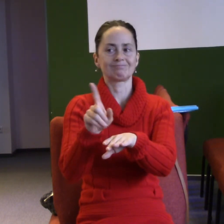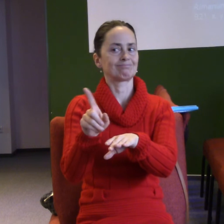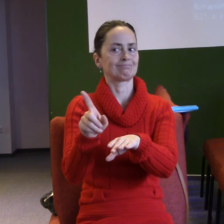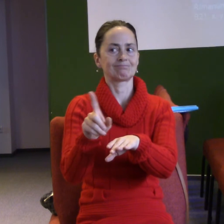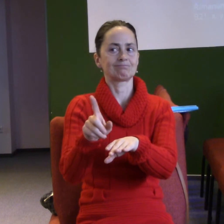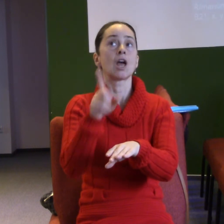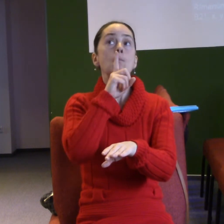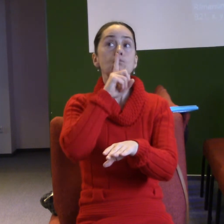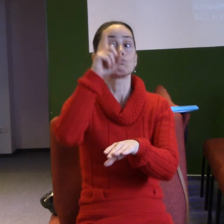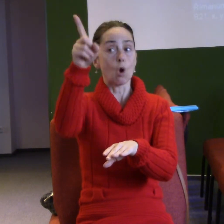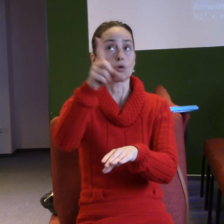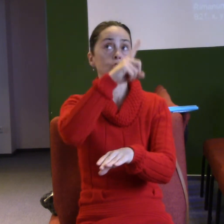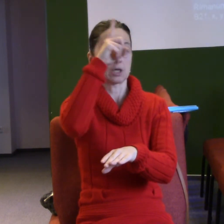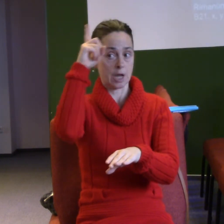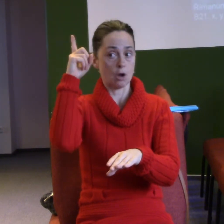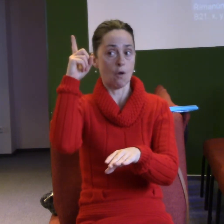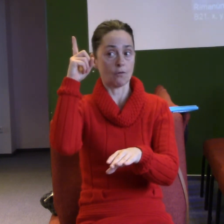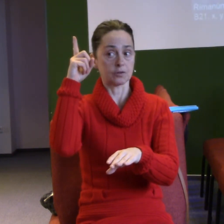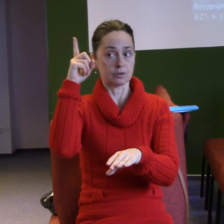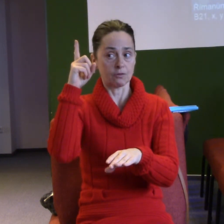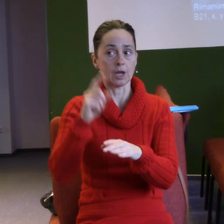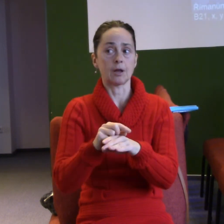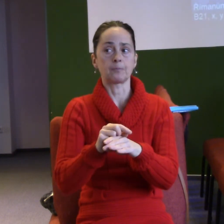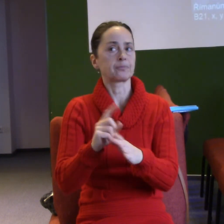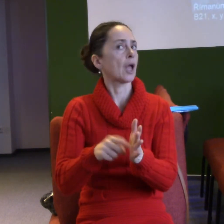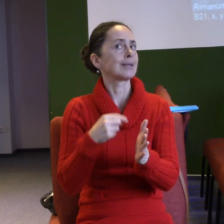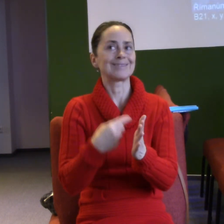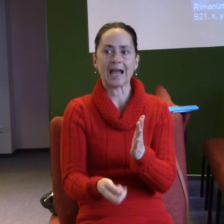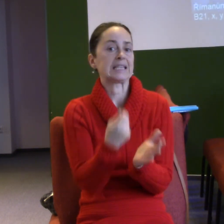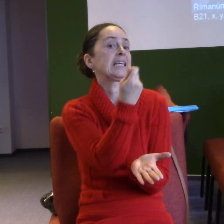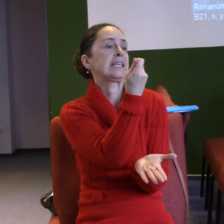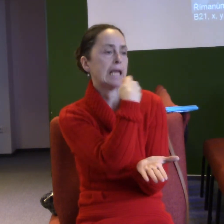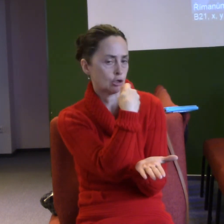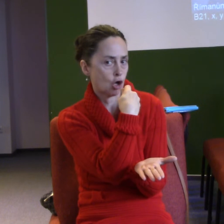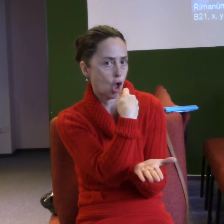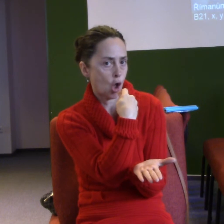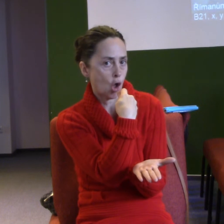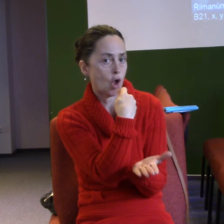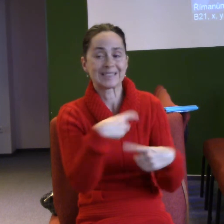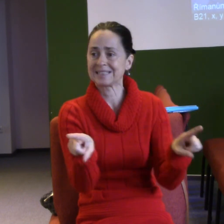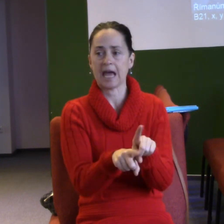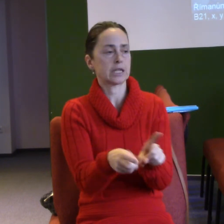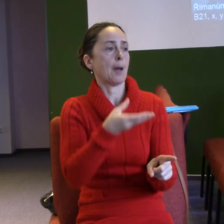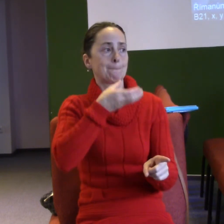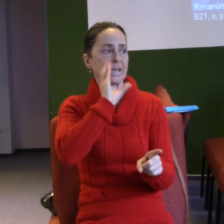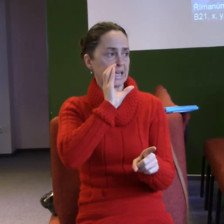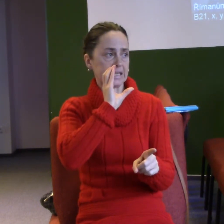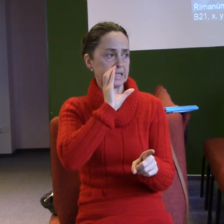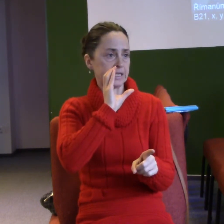Boží království není ani pokrm, ani nápoj. Vy jsou to ty